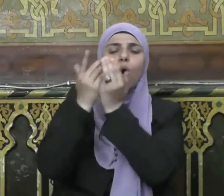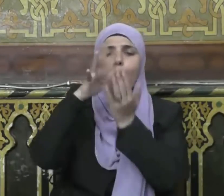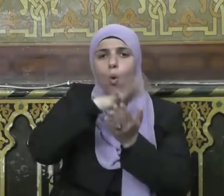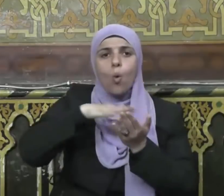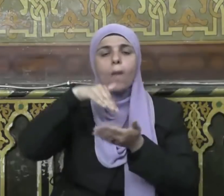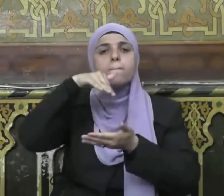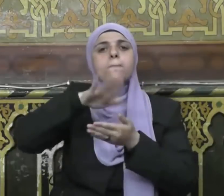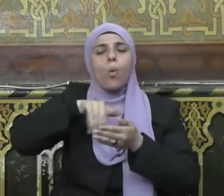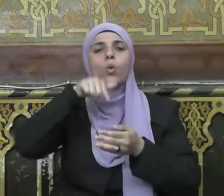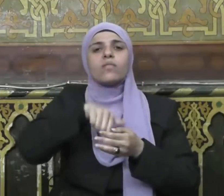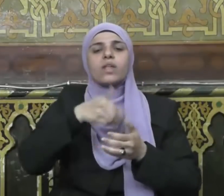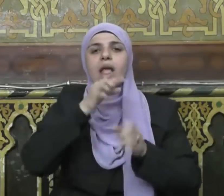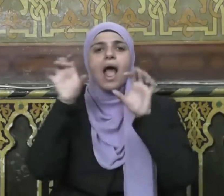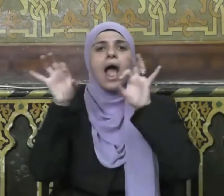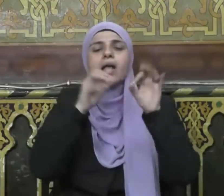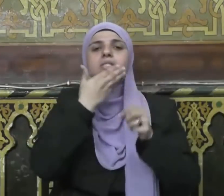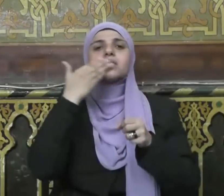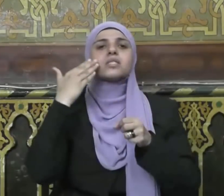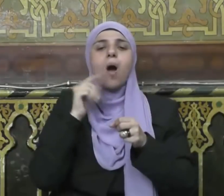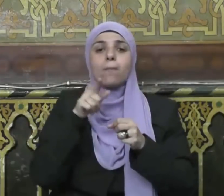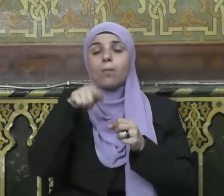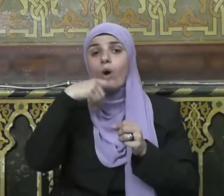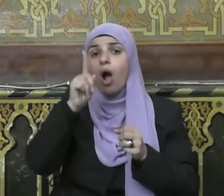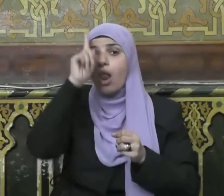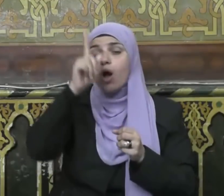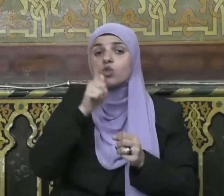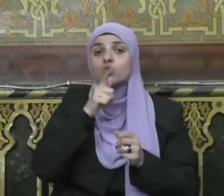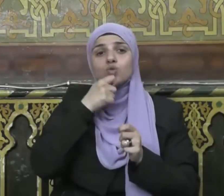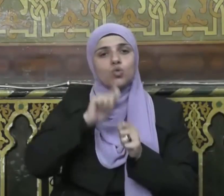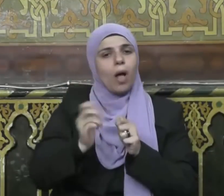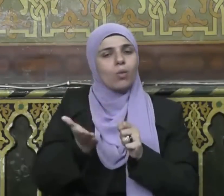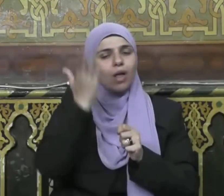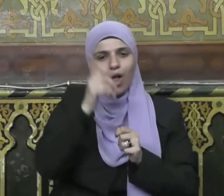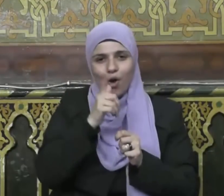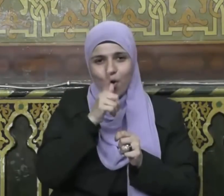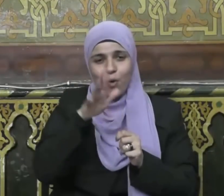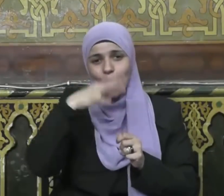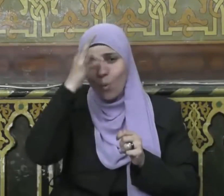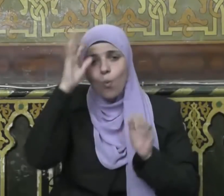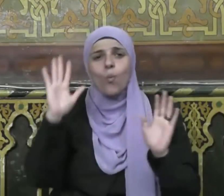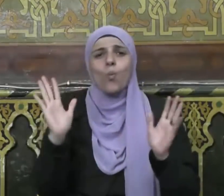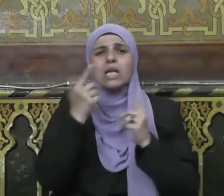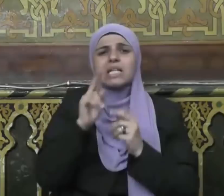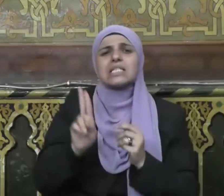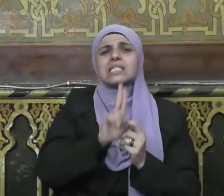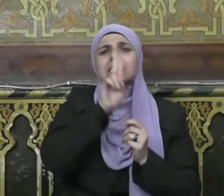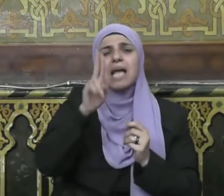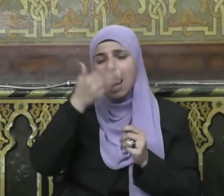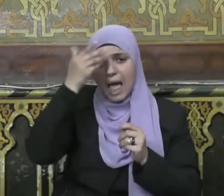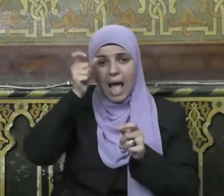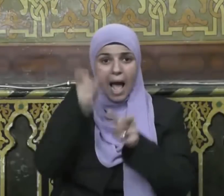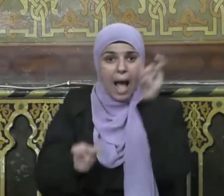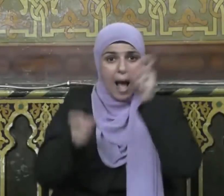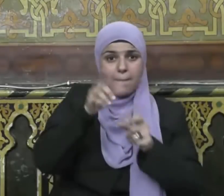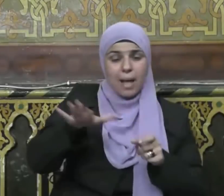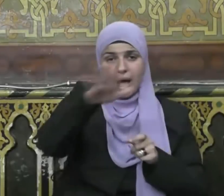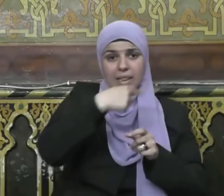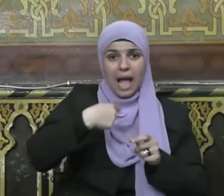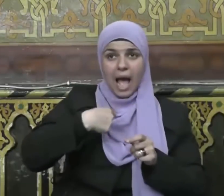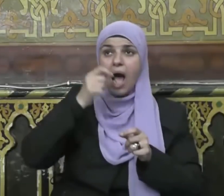لعلهم يرشدون وفي ذلك إشارة إلى أن دعاء الصائم أرجى للقبول يقول